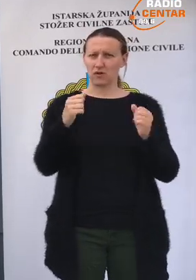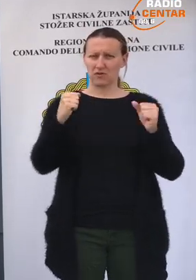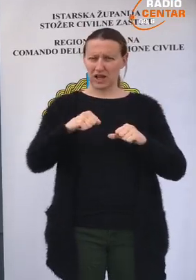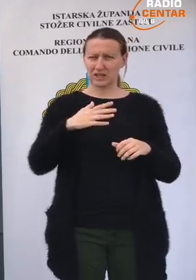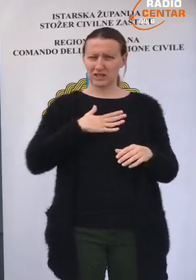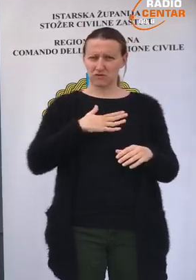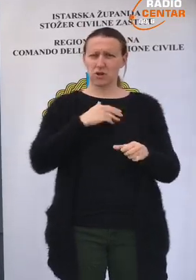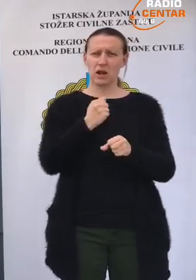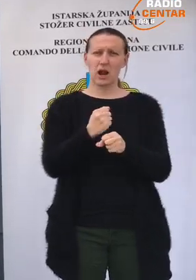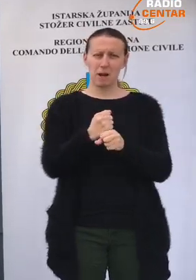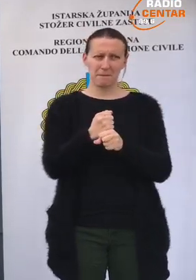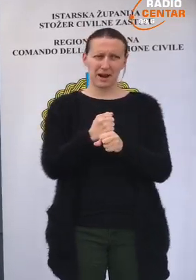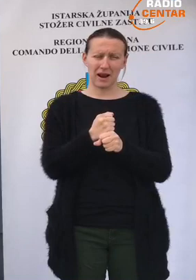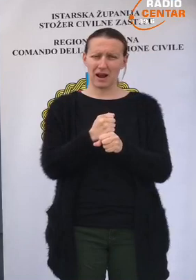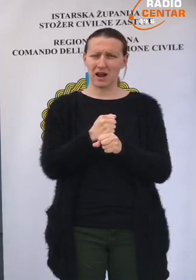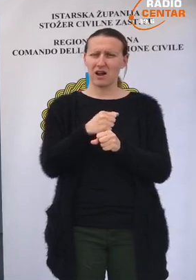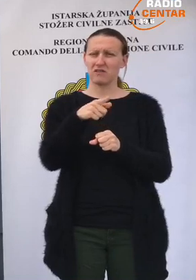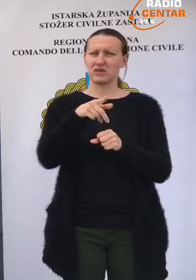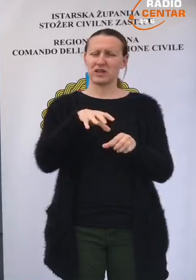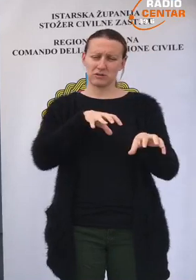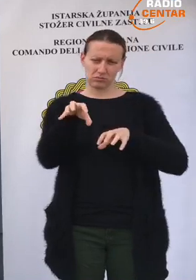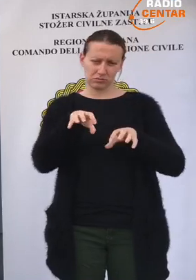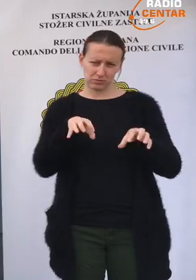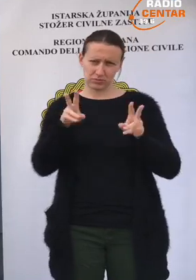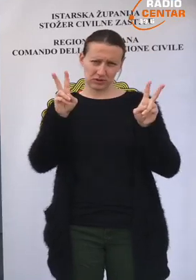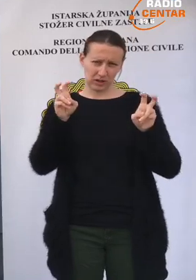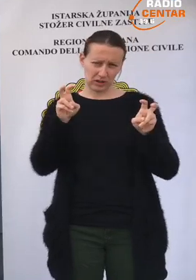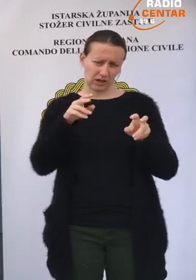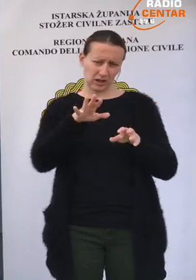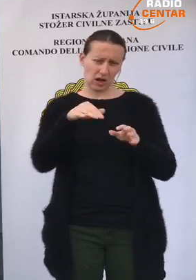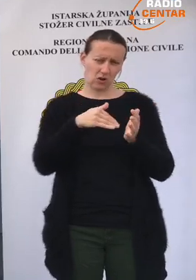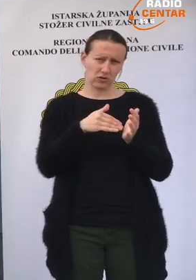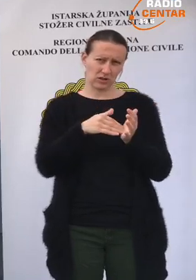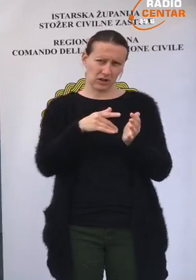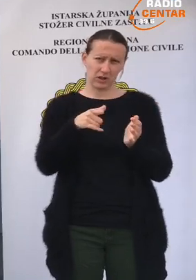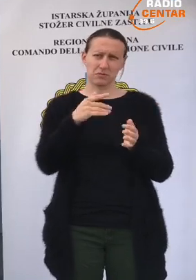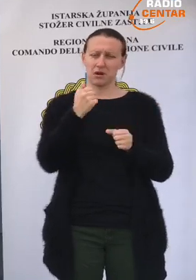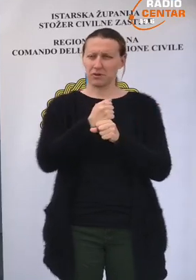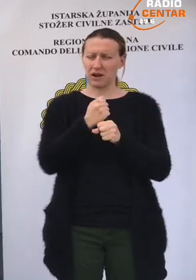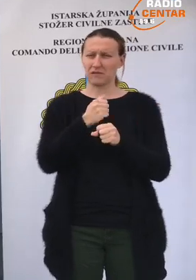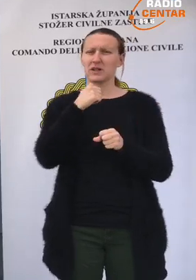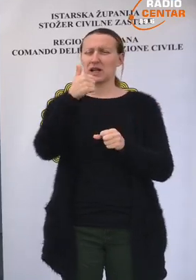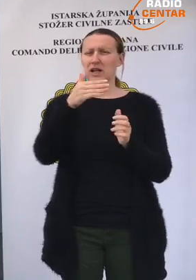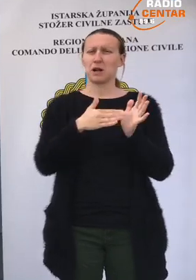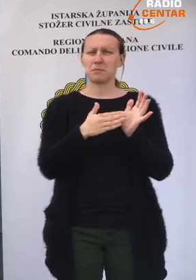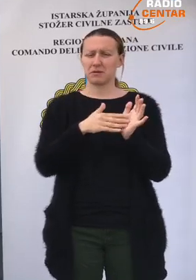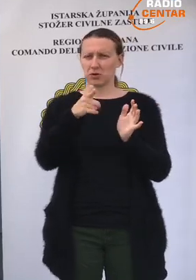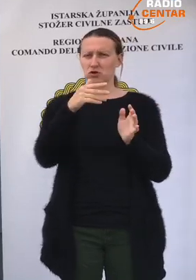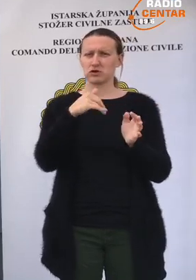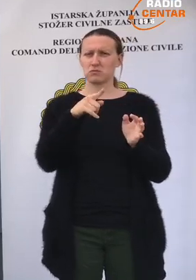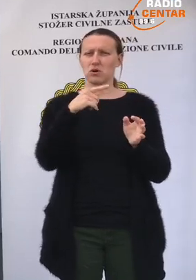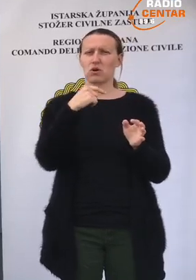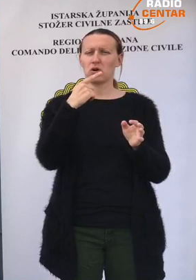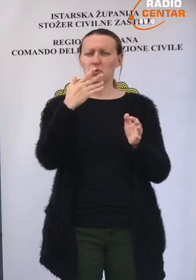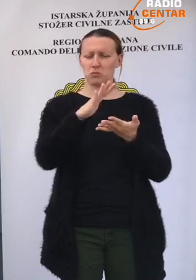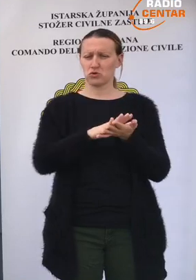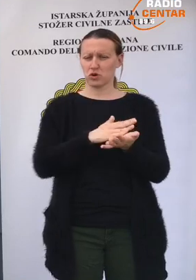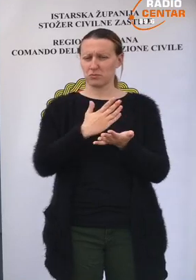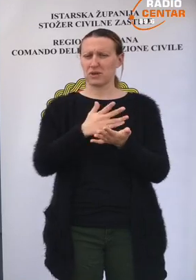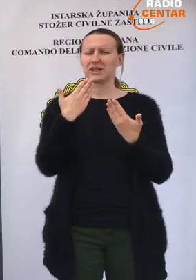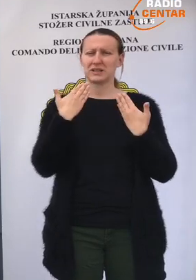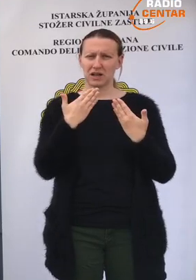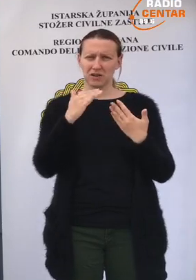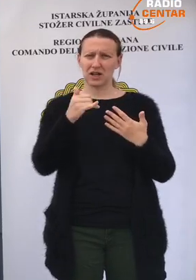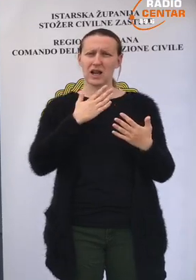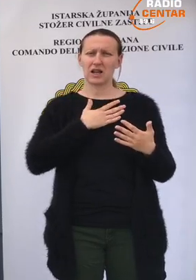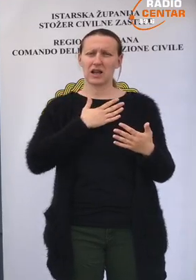vlastite ustanove napravili mobilizaciju pod navodnicima i jedan od primjera i ono što smo se u startu već bili